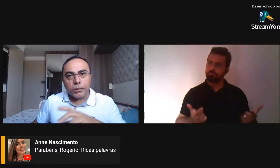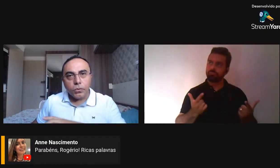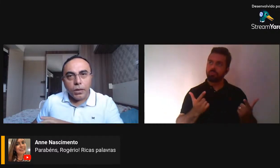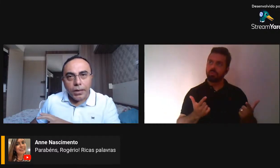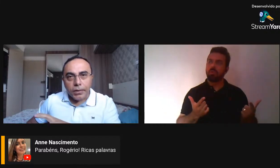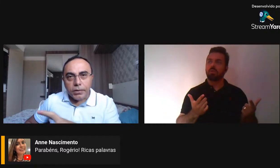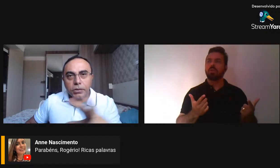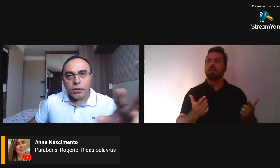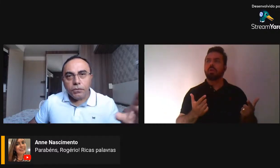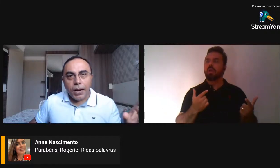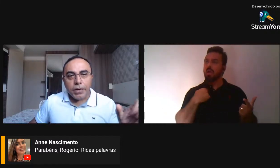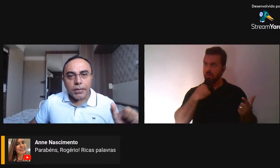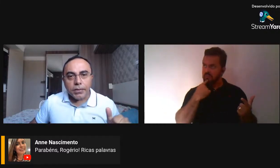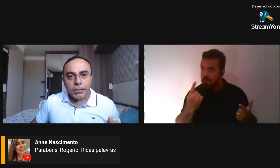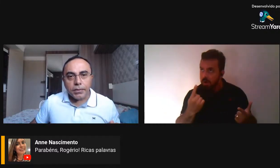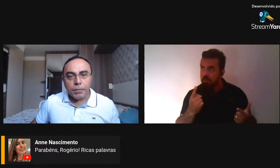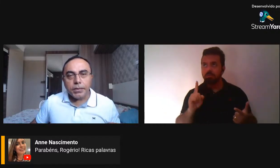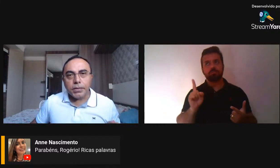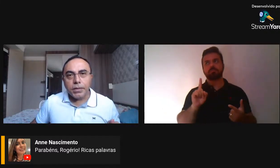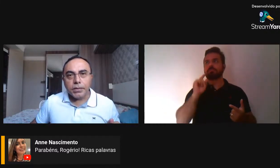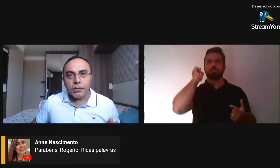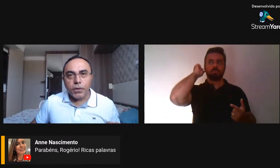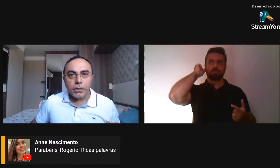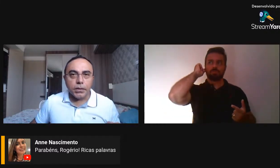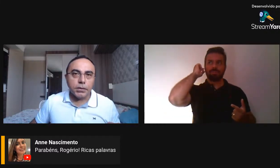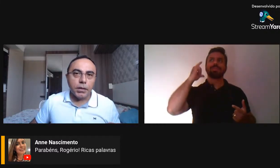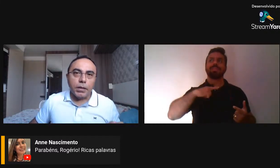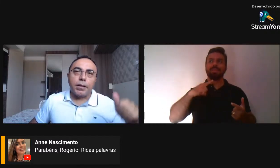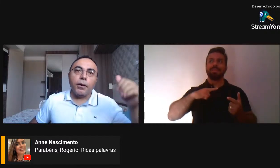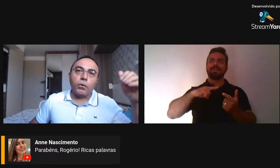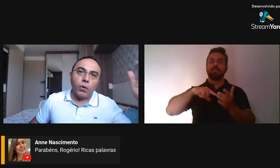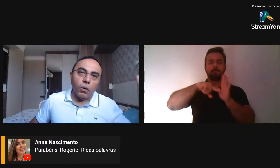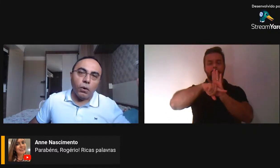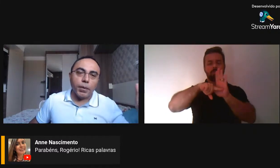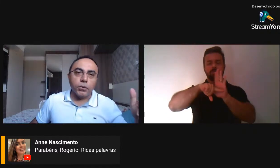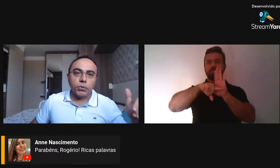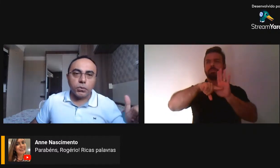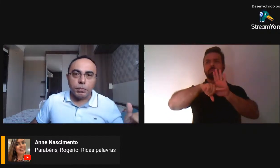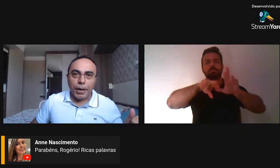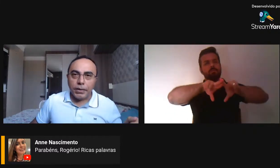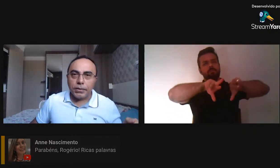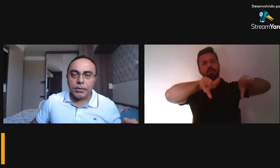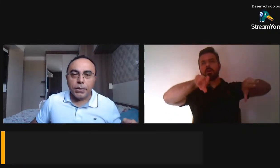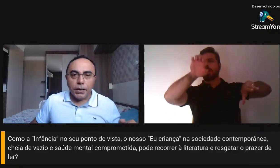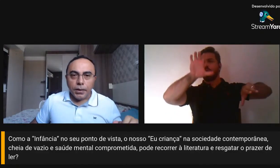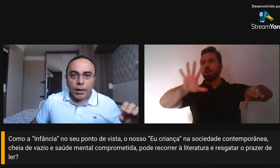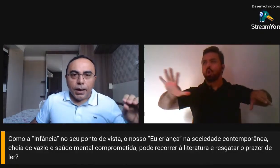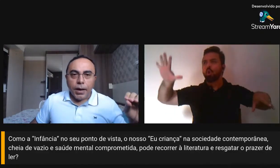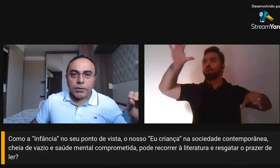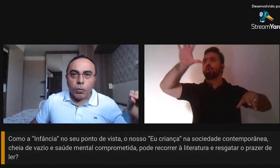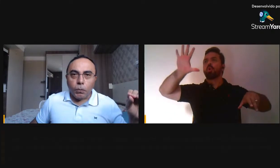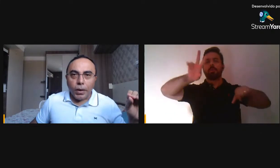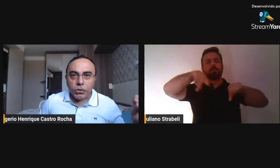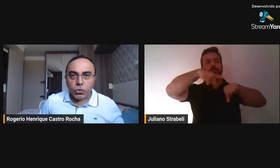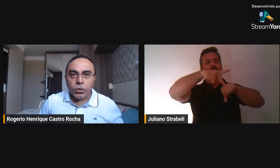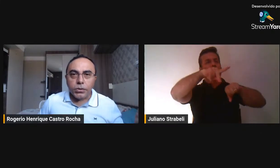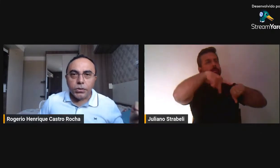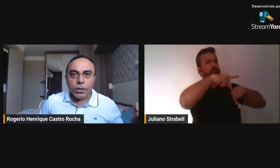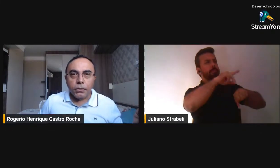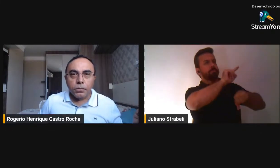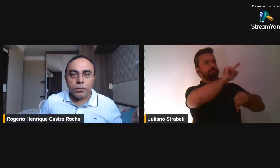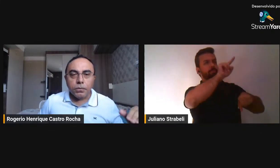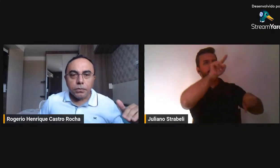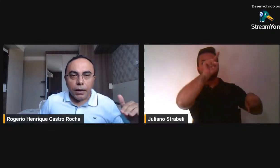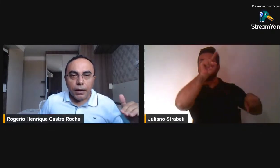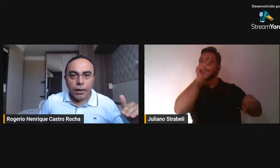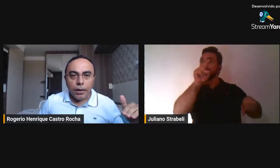que estou dizendo, existem várias pesquisas feitas na Europa, em outros países, as populações